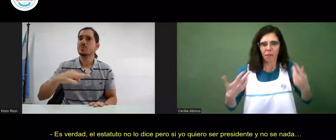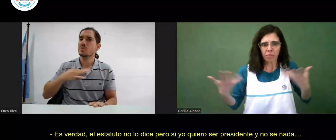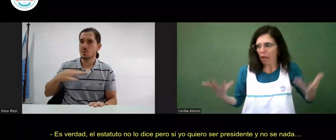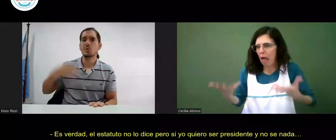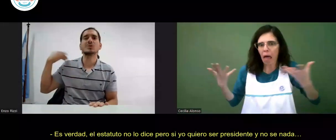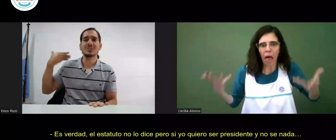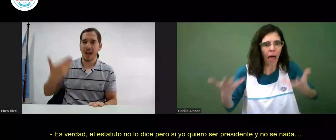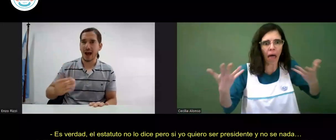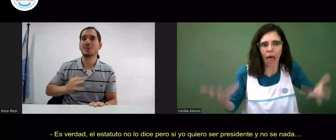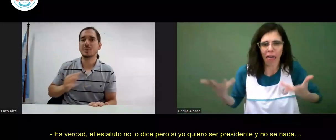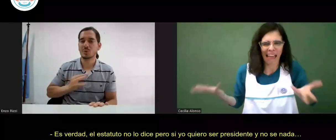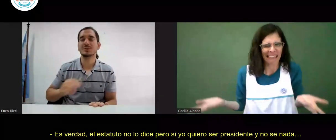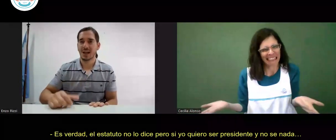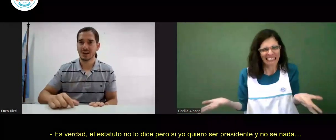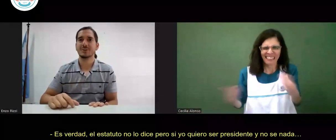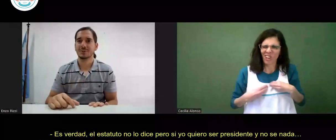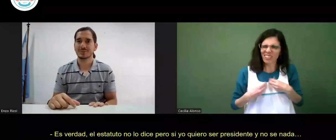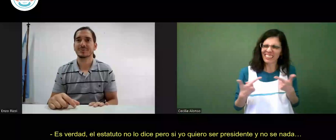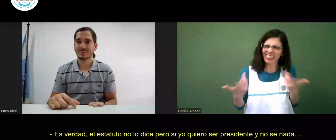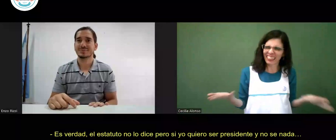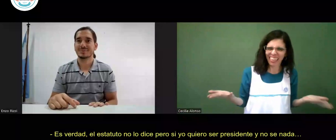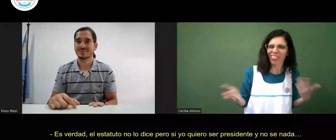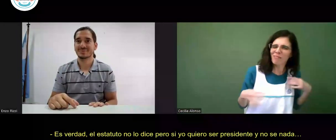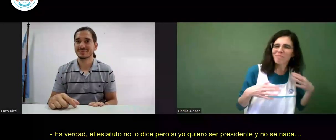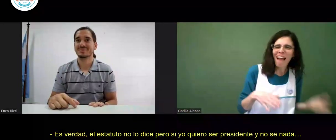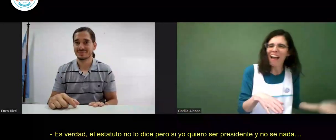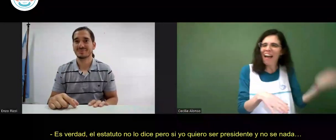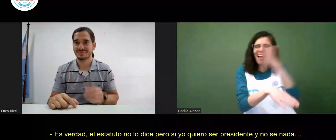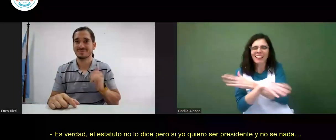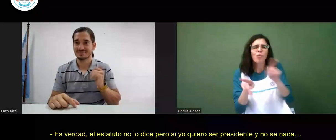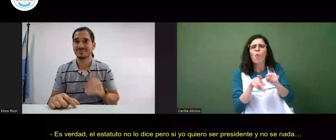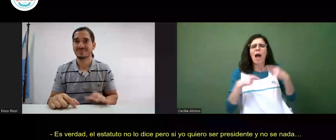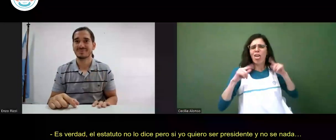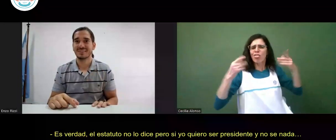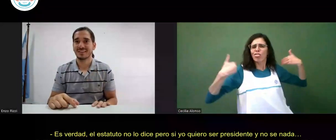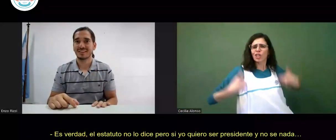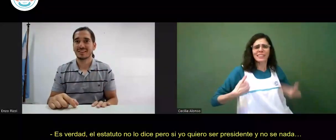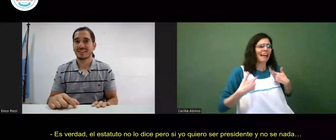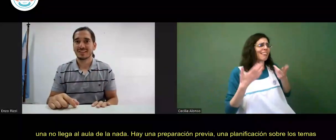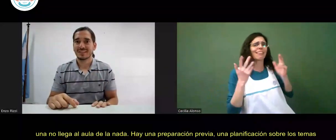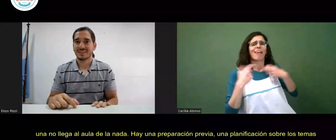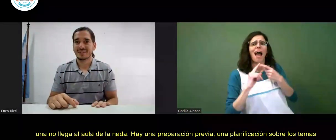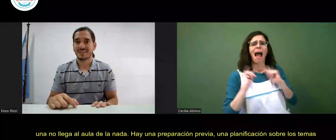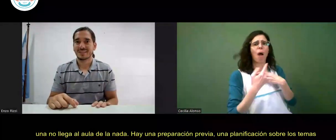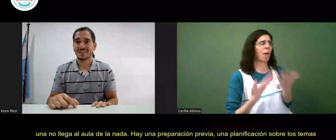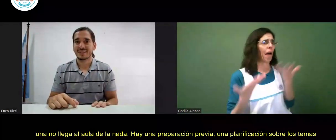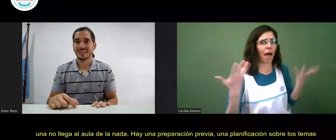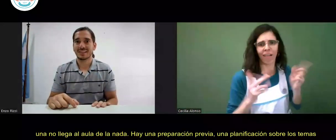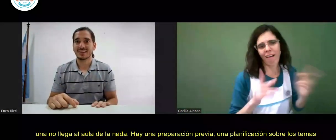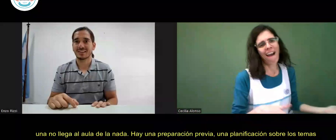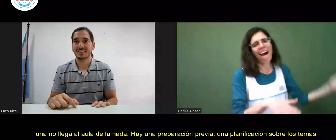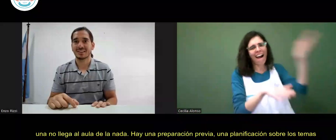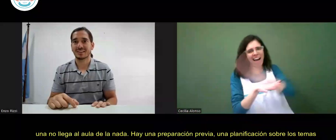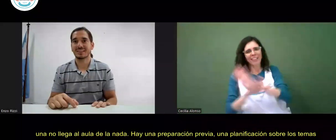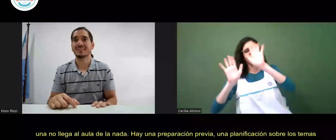tiene sentido. Es como ser docente. Una no llega al aula de la nada. Hay una preparación previa, una